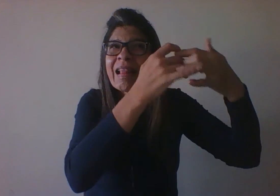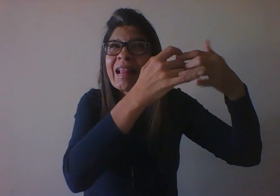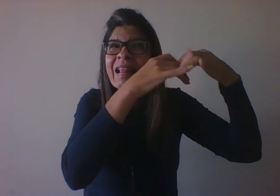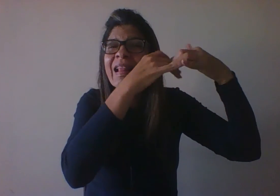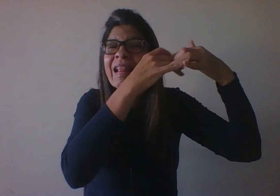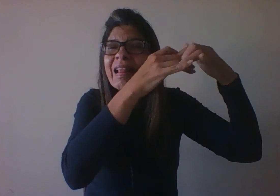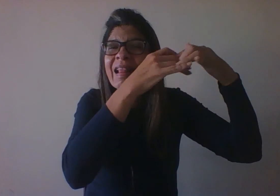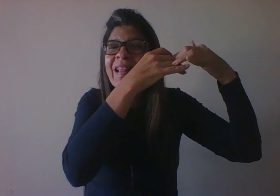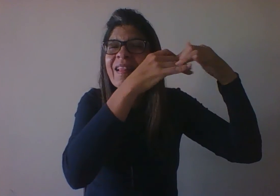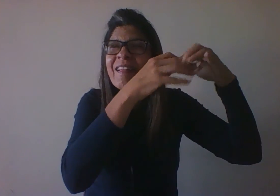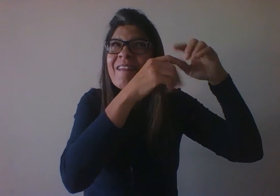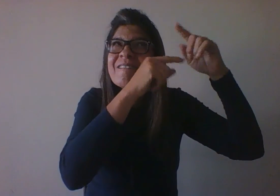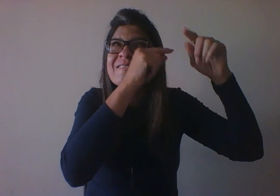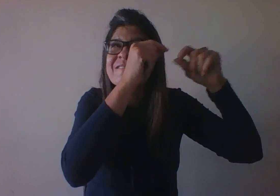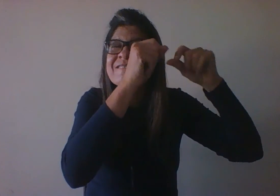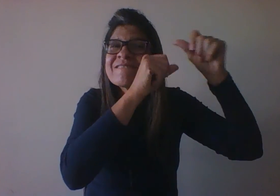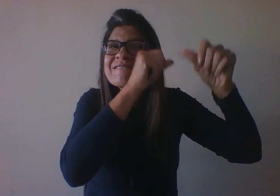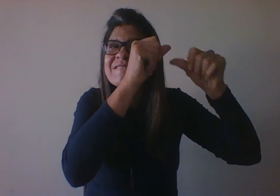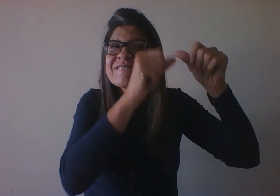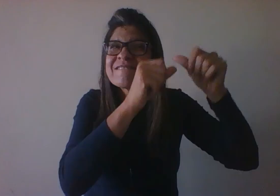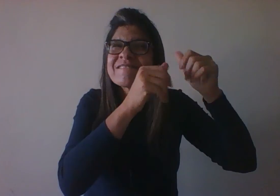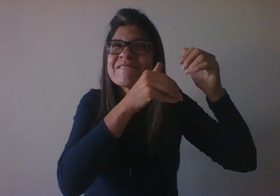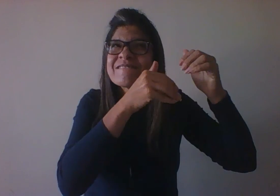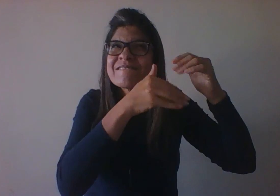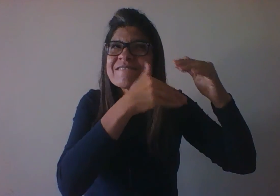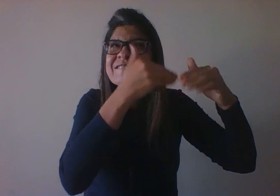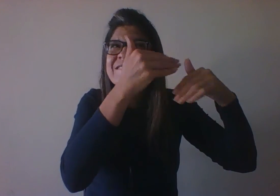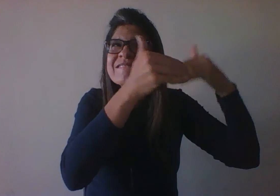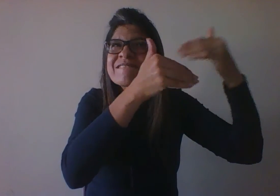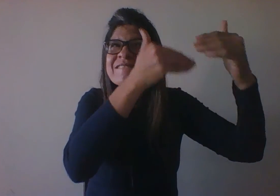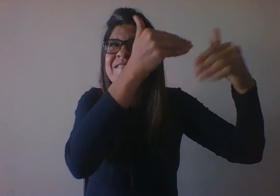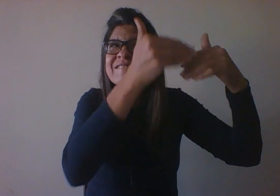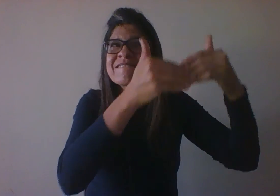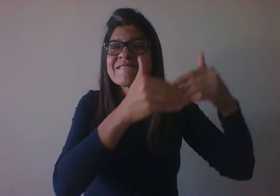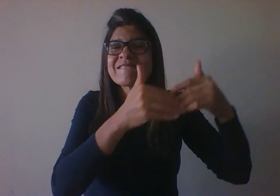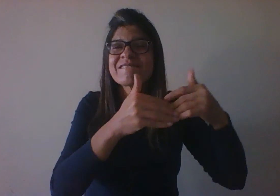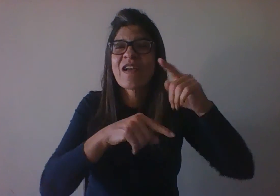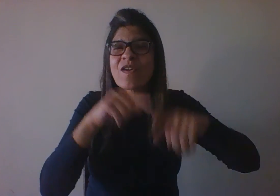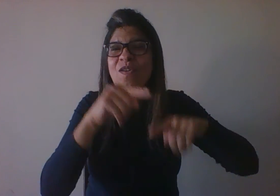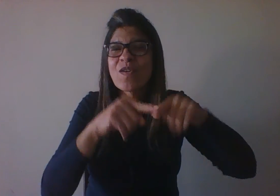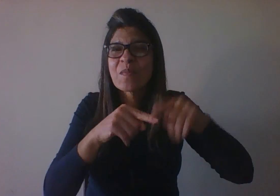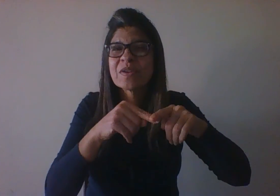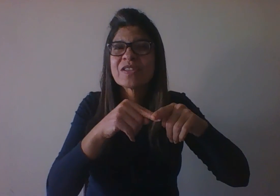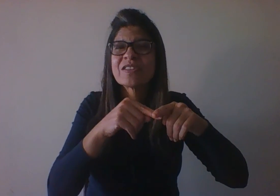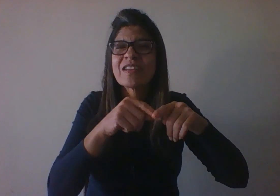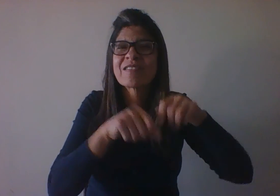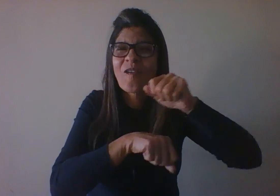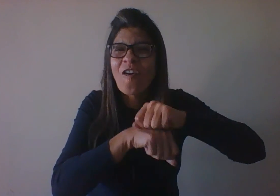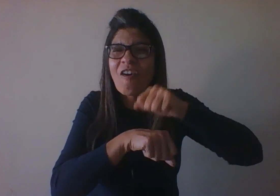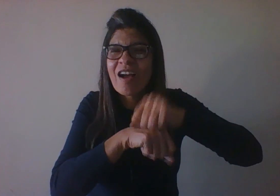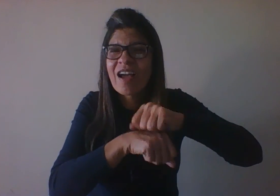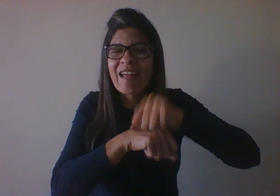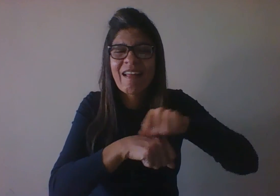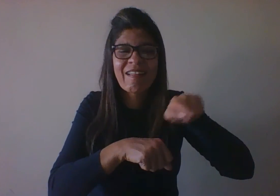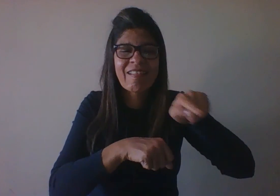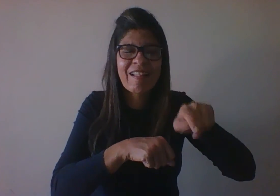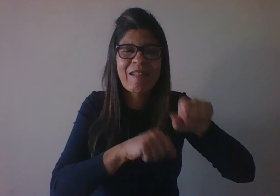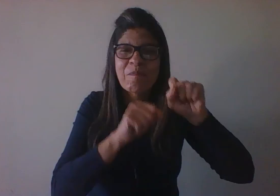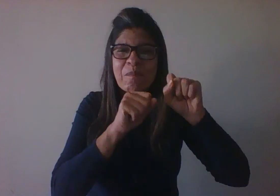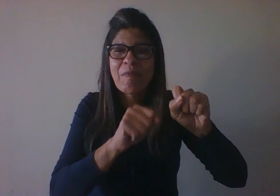de objetos concretos que ela pode lidar para formular as ideias, para formular a sua